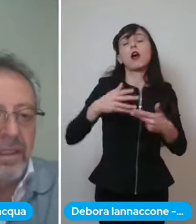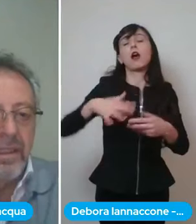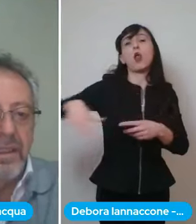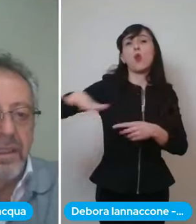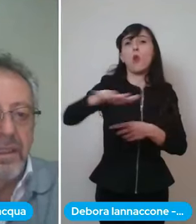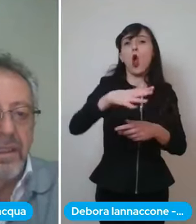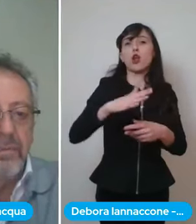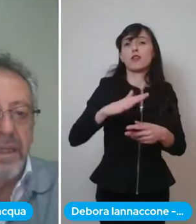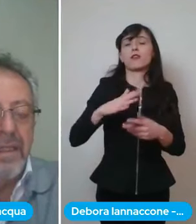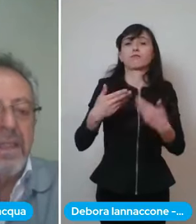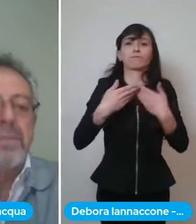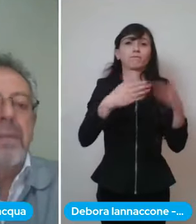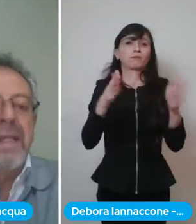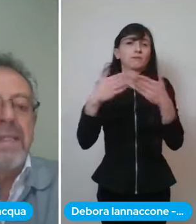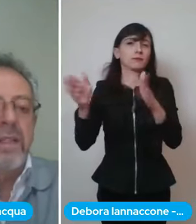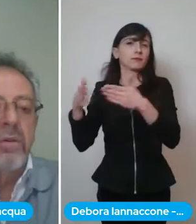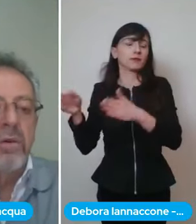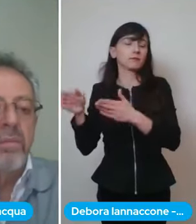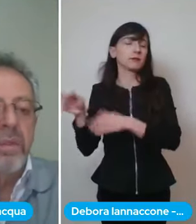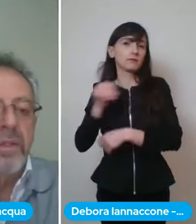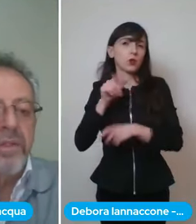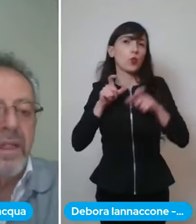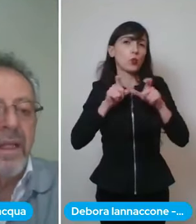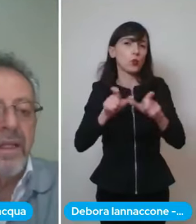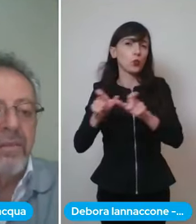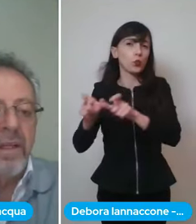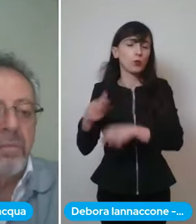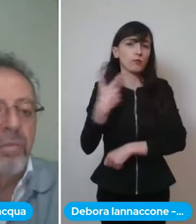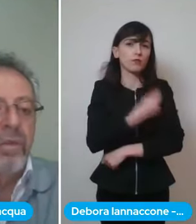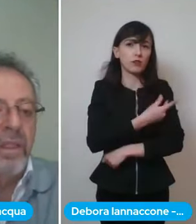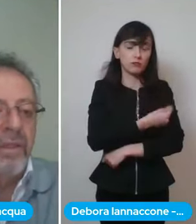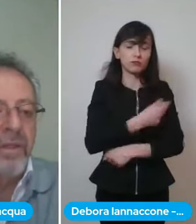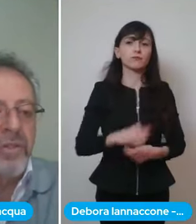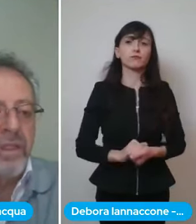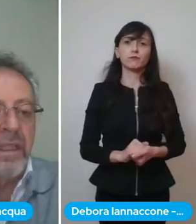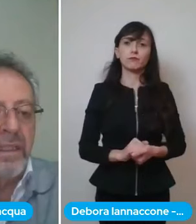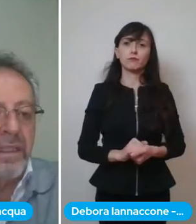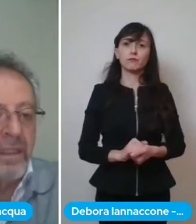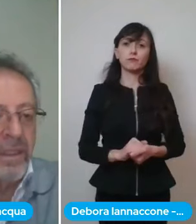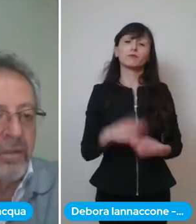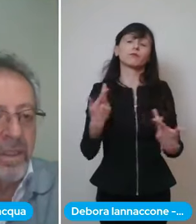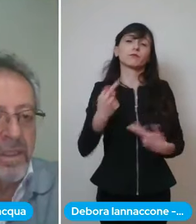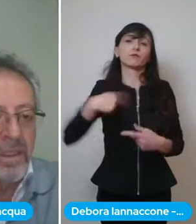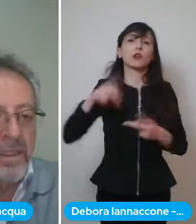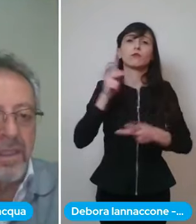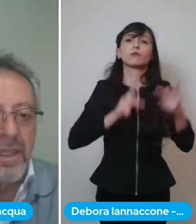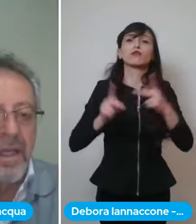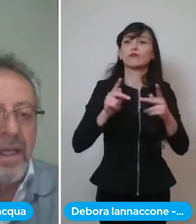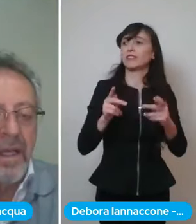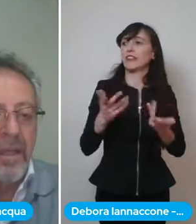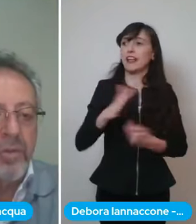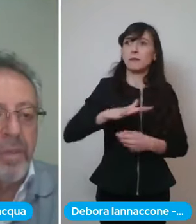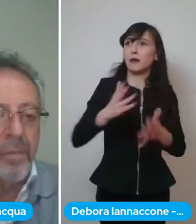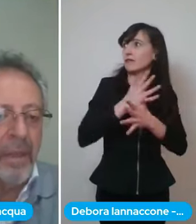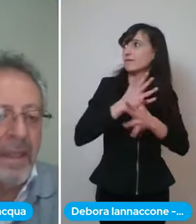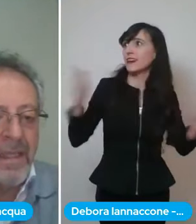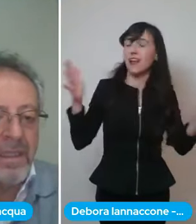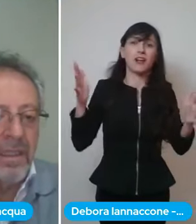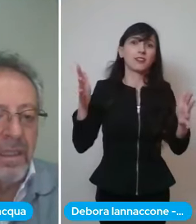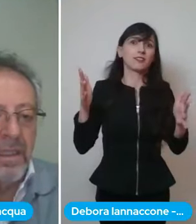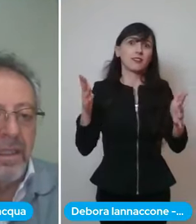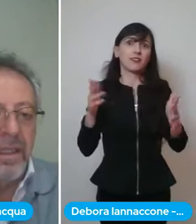di prendere spazi enormi per cercare di fare più linee vaccinate all'interno di stessi e non